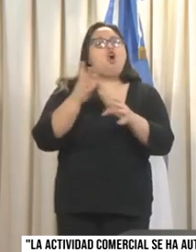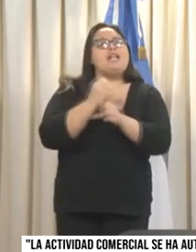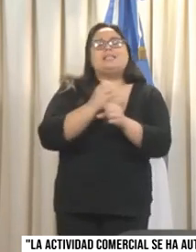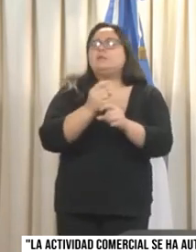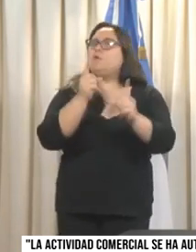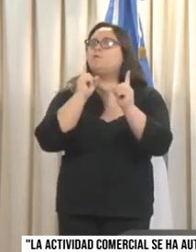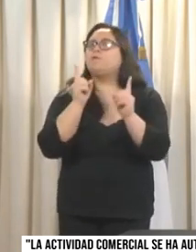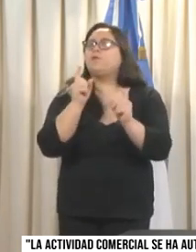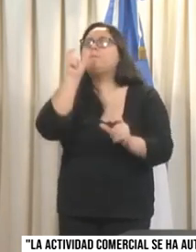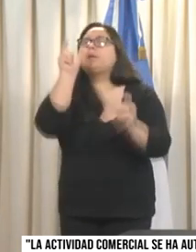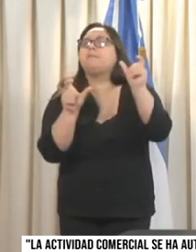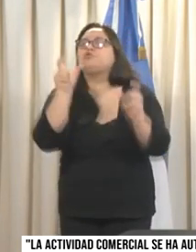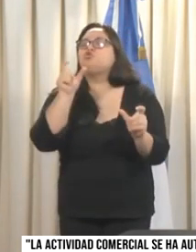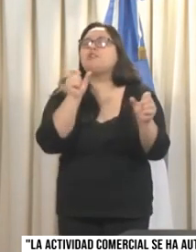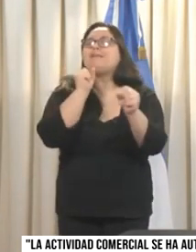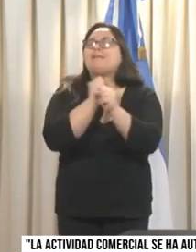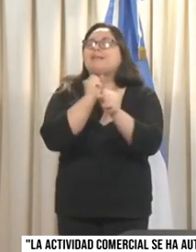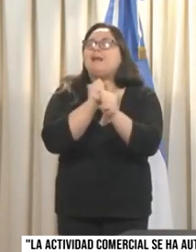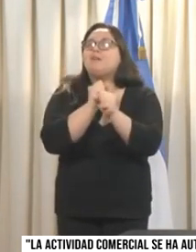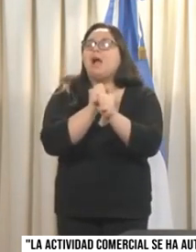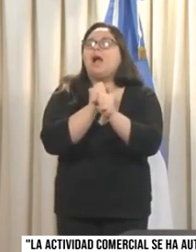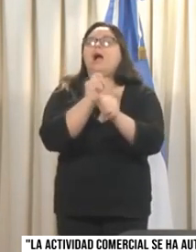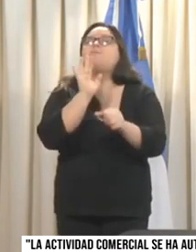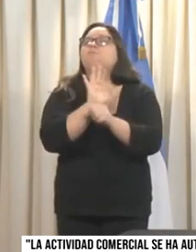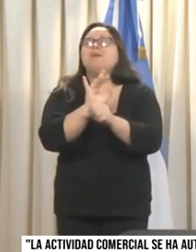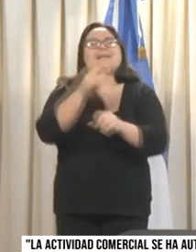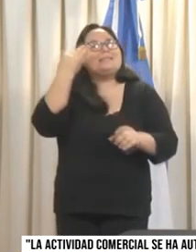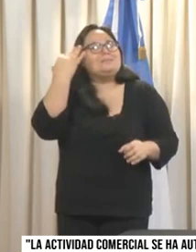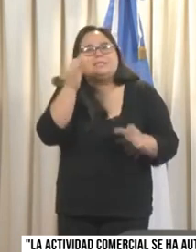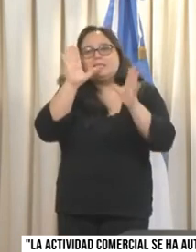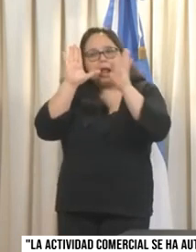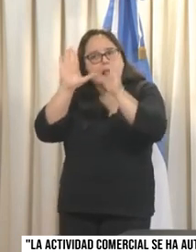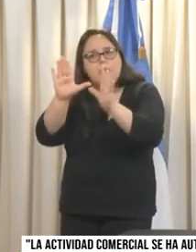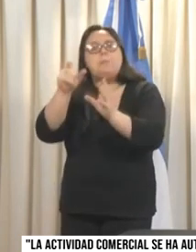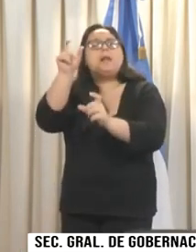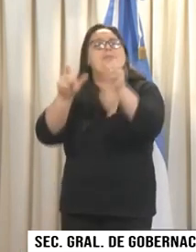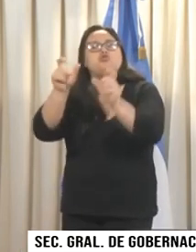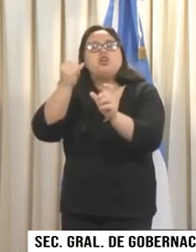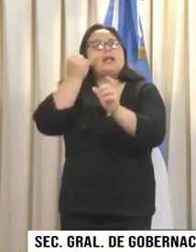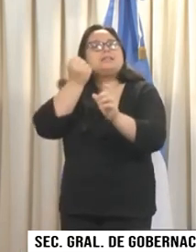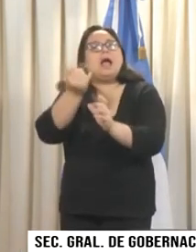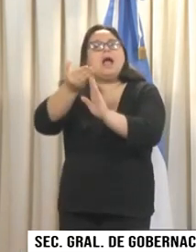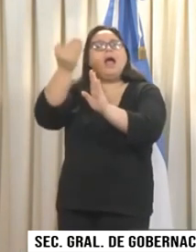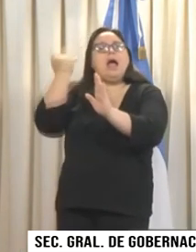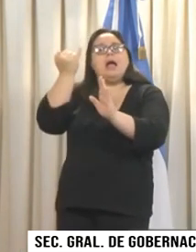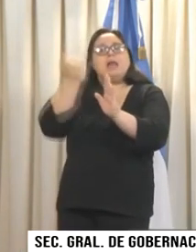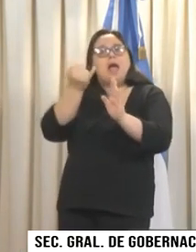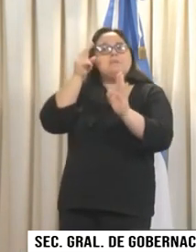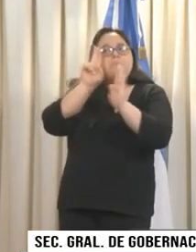funcionamiento del transporte público sigue siendo bajo las condiciones que venía trabajando, es decir, exclusivamente para las actividades y el personal de las actividades